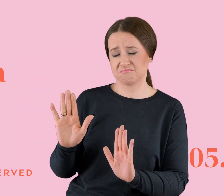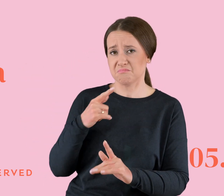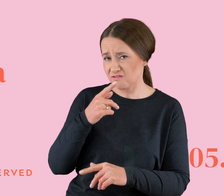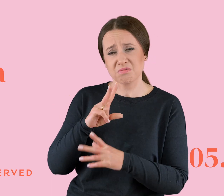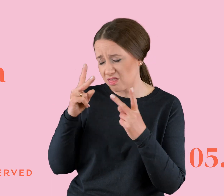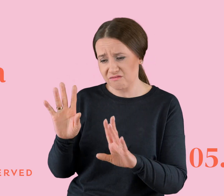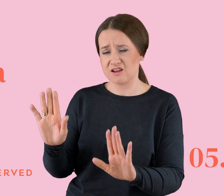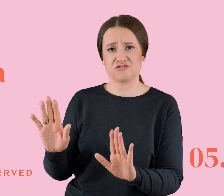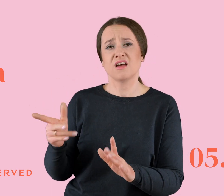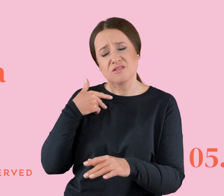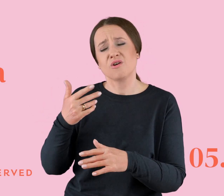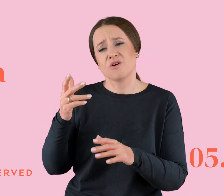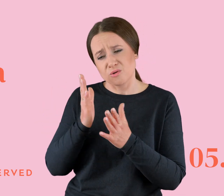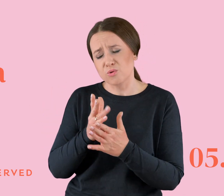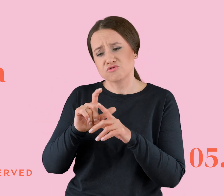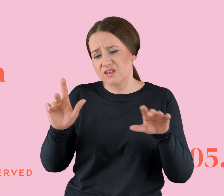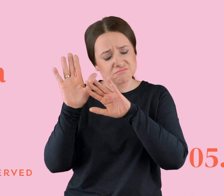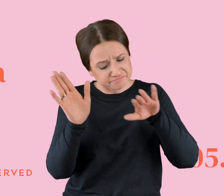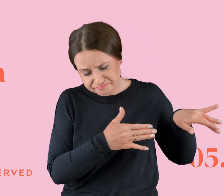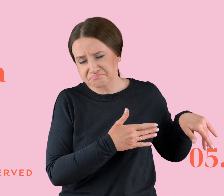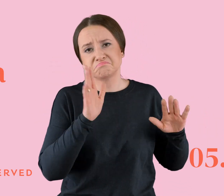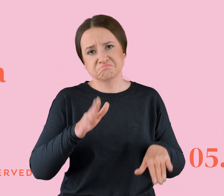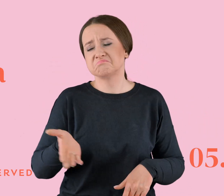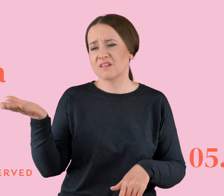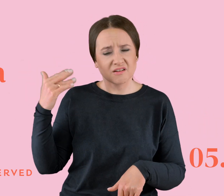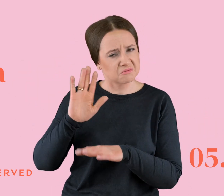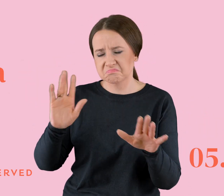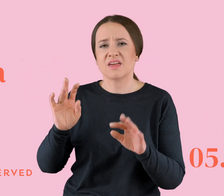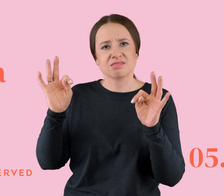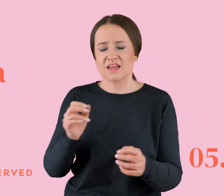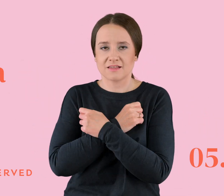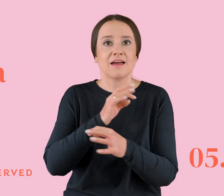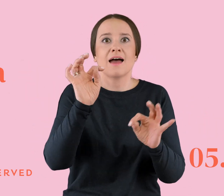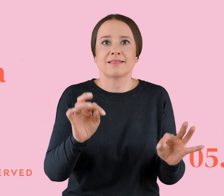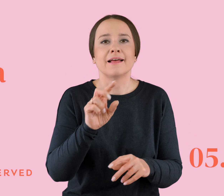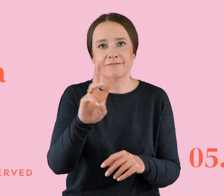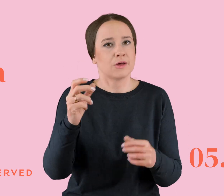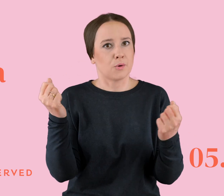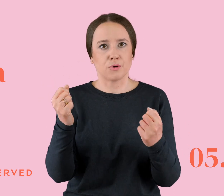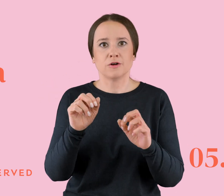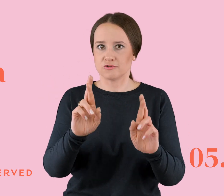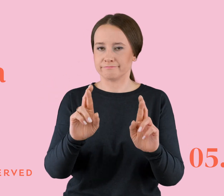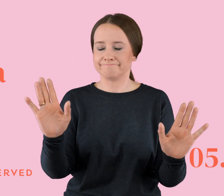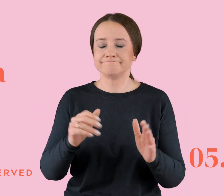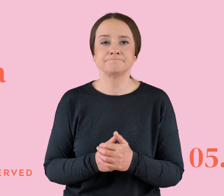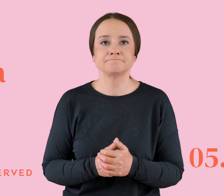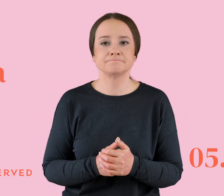to było, minęło, no bo się kochamy. A i teraz się trzymajcie, bo to jest kolejne zachowanie toksyny. Minęło trochę czasu